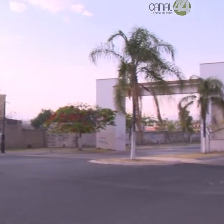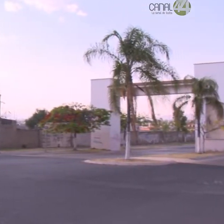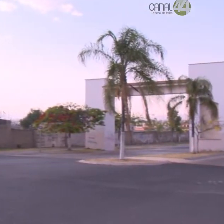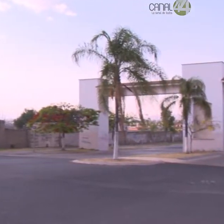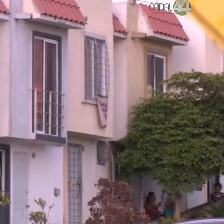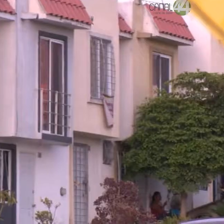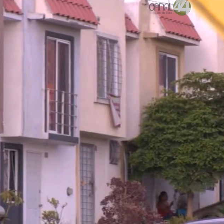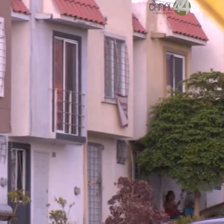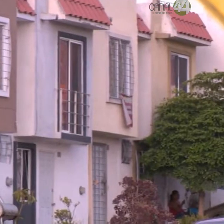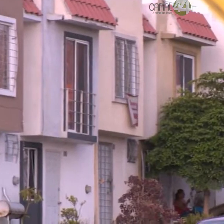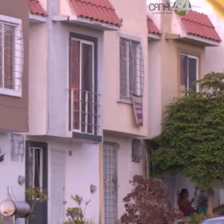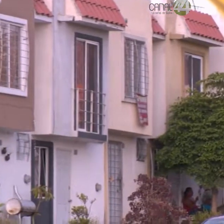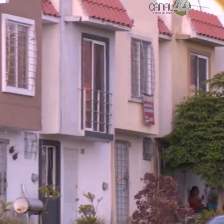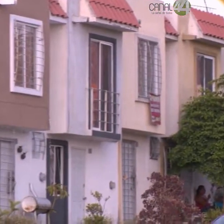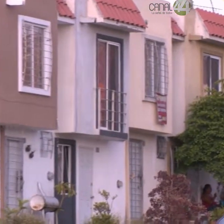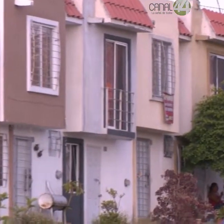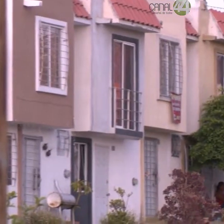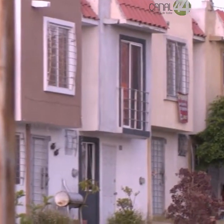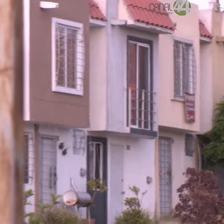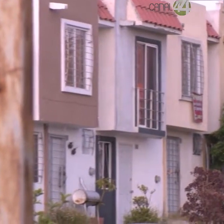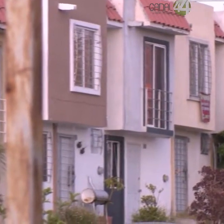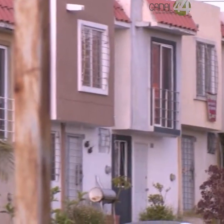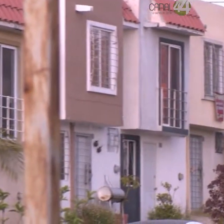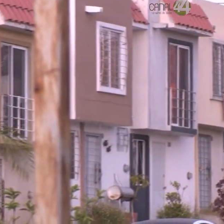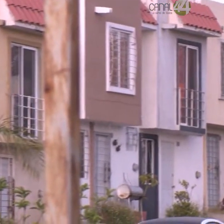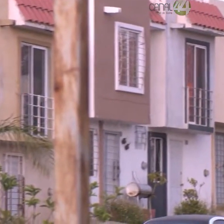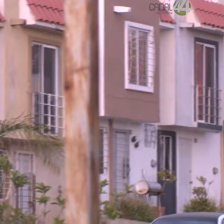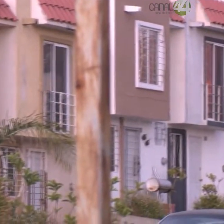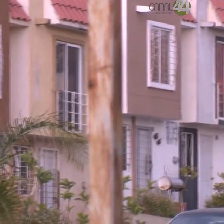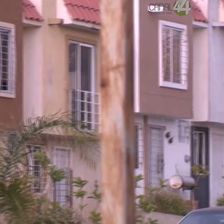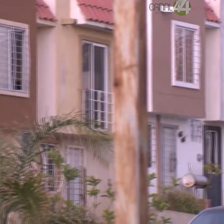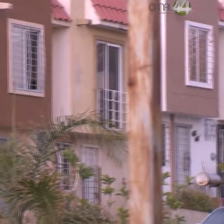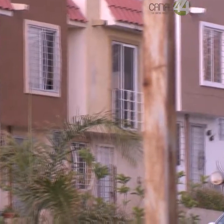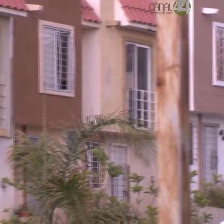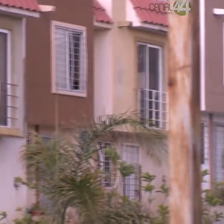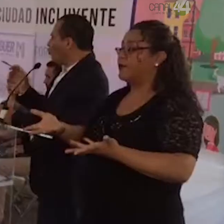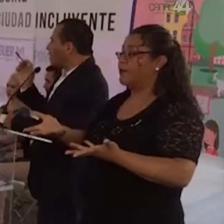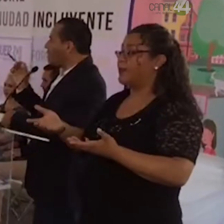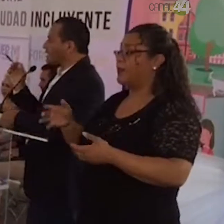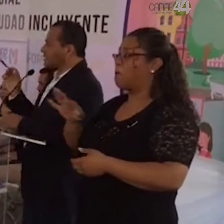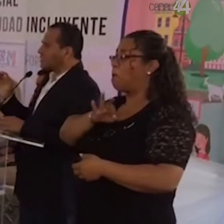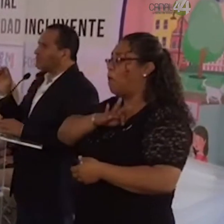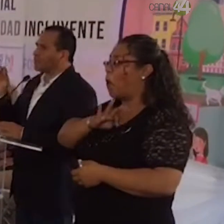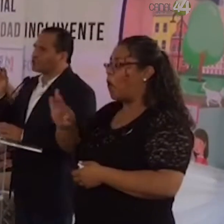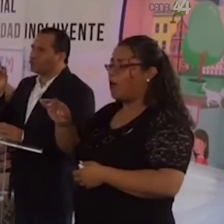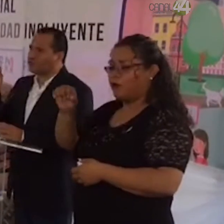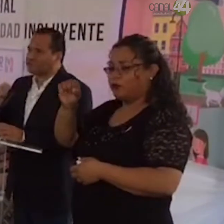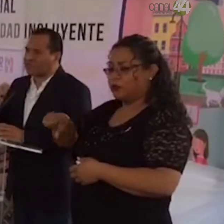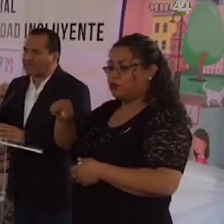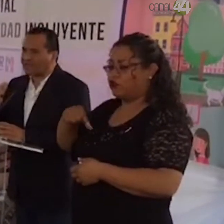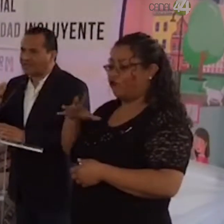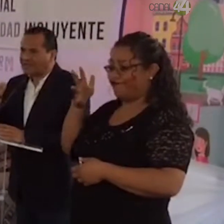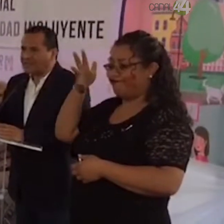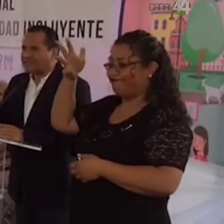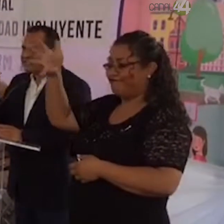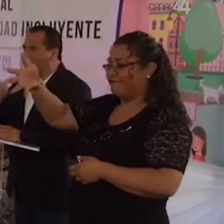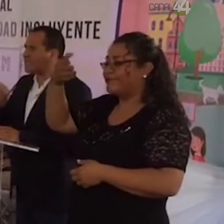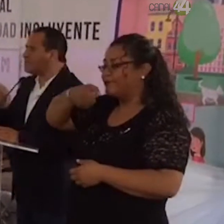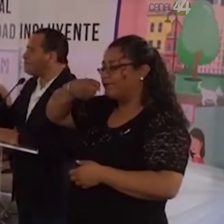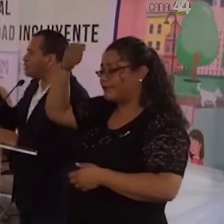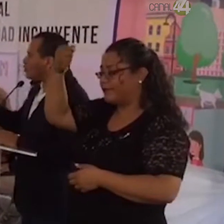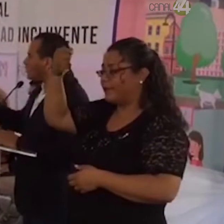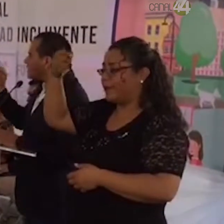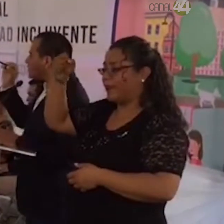accesibilidad. Por otra parte, el abanderado PRI dijo que buscarán estrategias contundentes de sensibilización a servidores y funcionarios